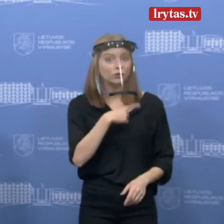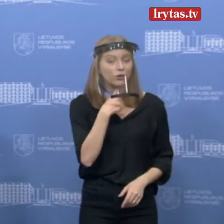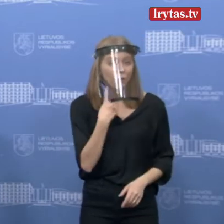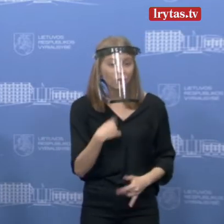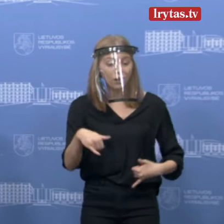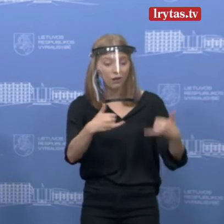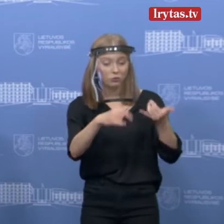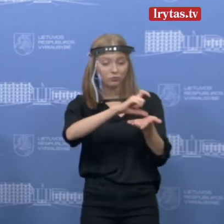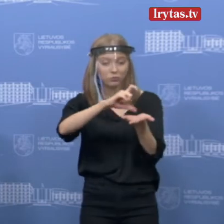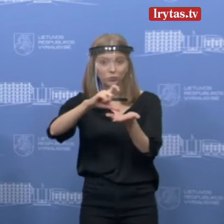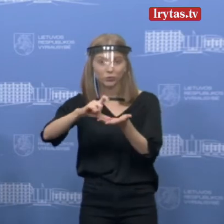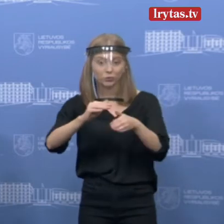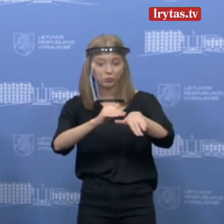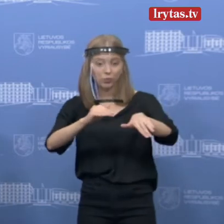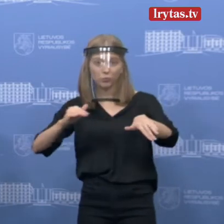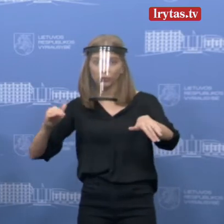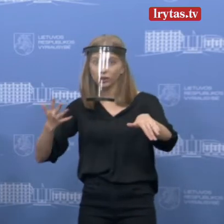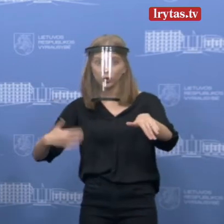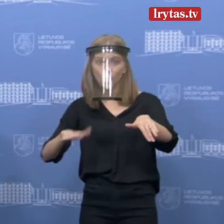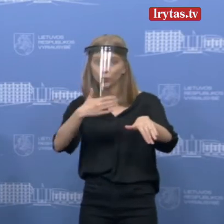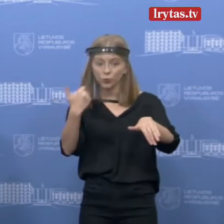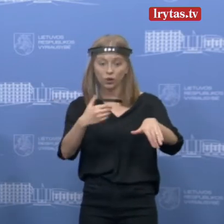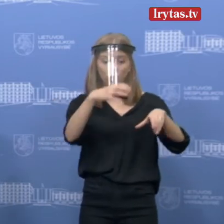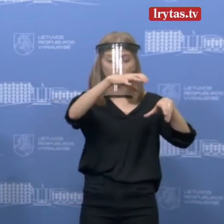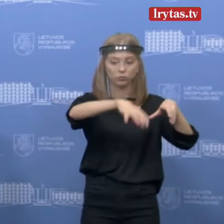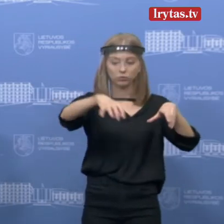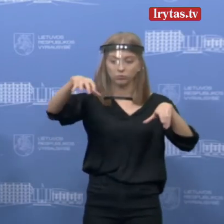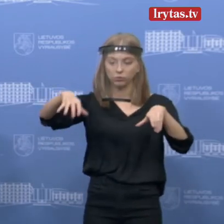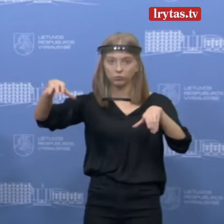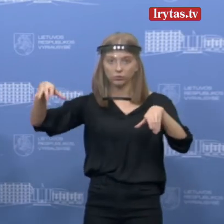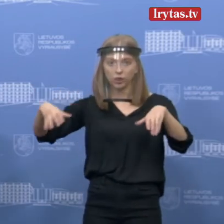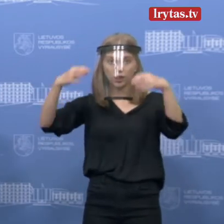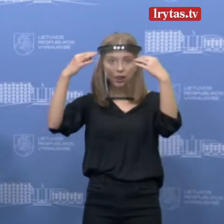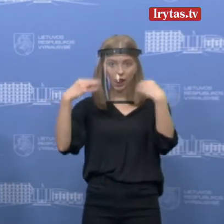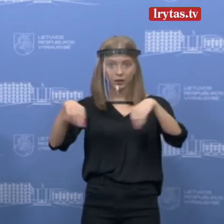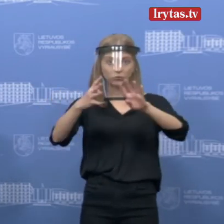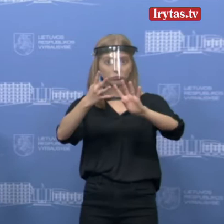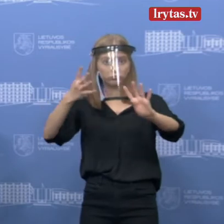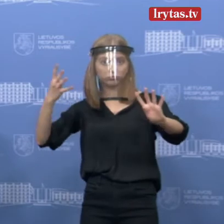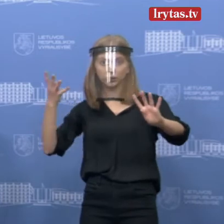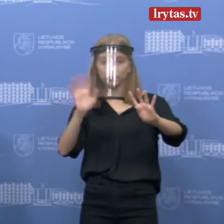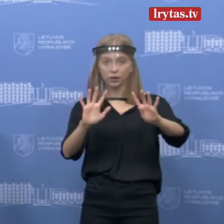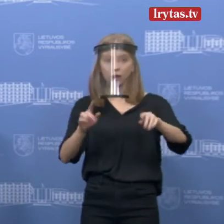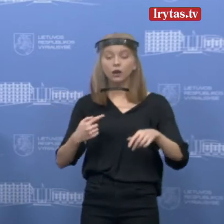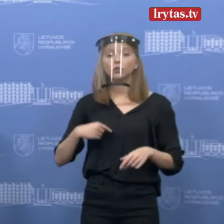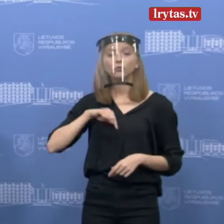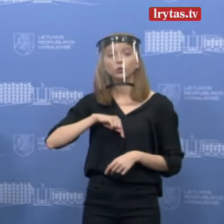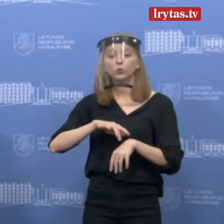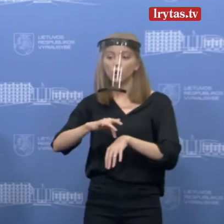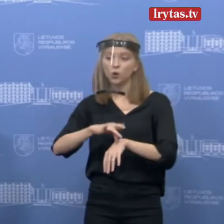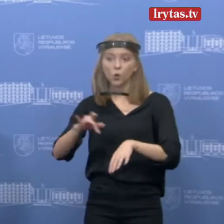žmonių. Ir nebe buvo tų spuščių nei patikros punktuose, nei kitur. Taip aš simptomų neturėjau, tačiau, kaip sakau, na,